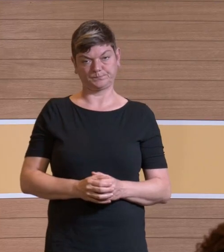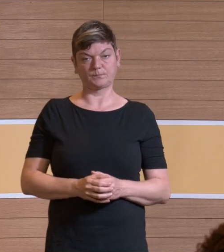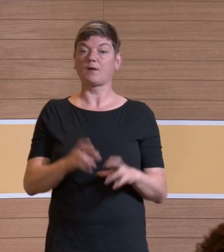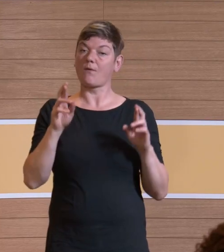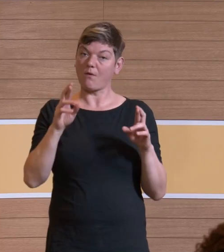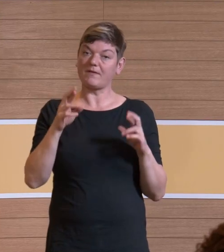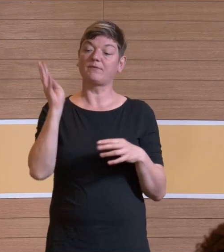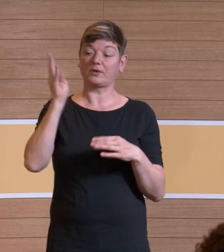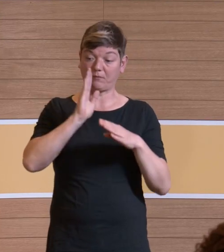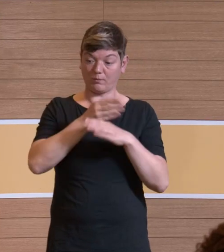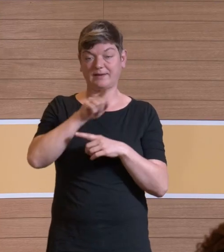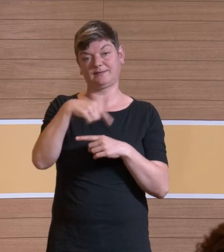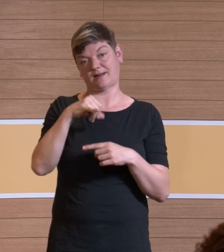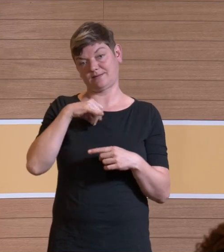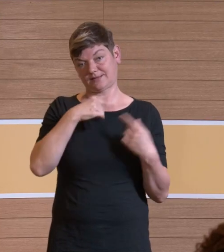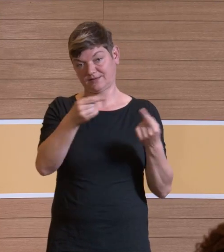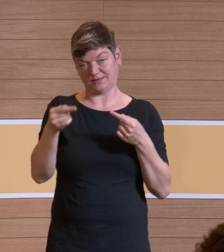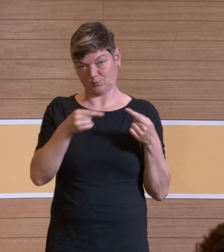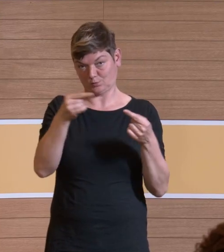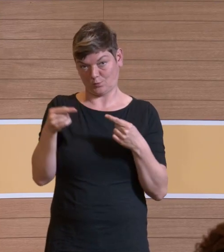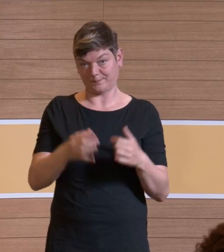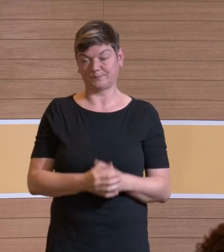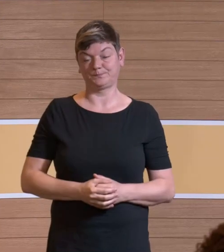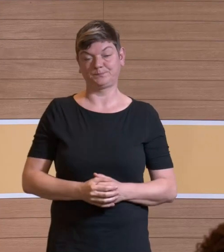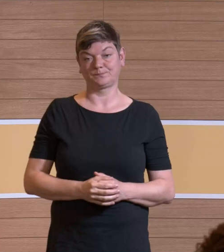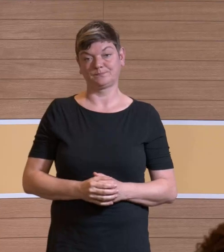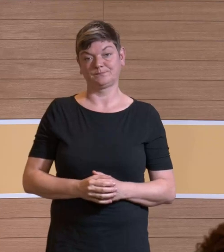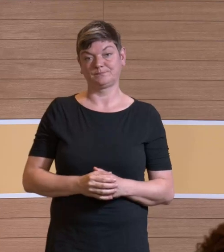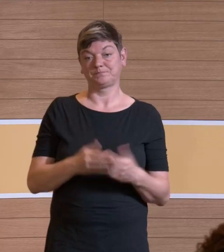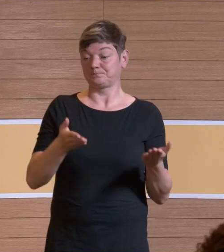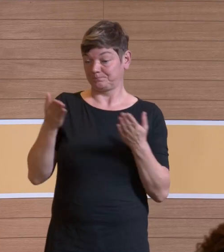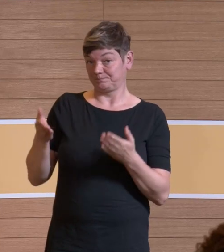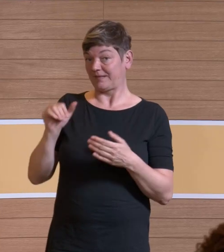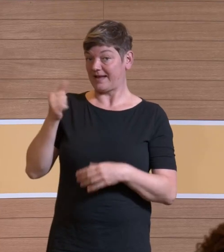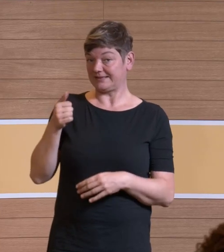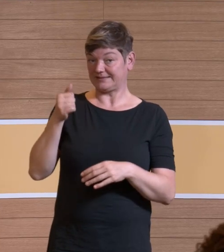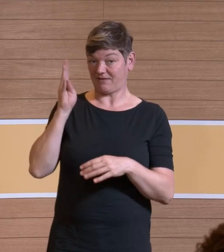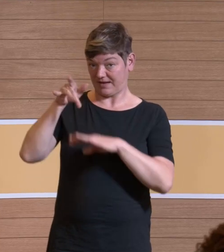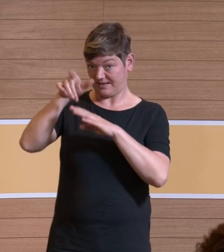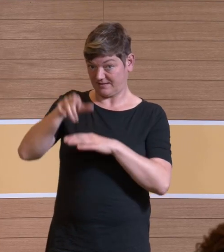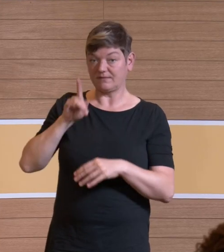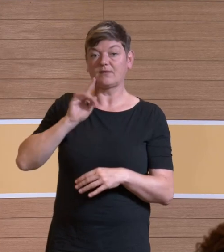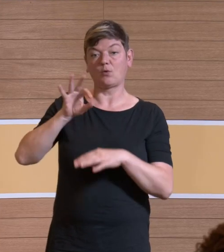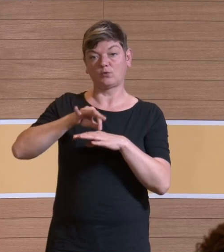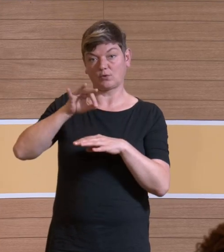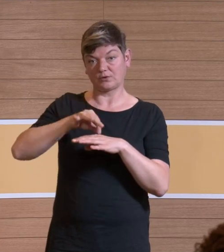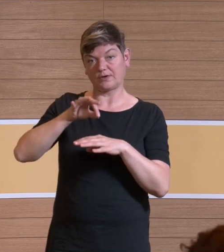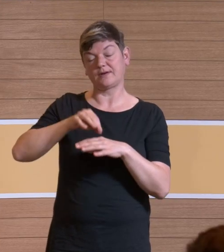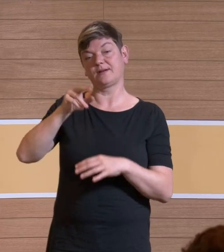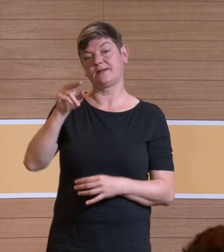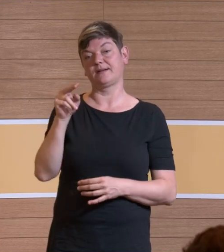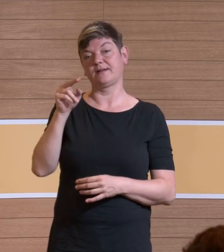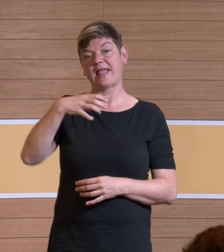Diskussion kommt. Und damit möchte ich auch schon übergeben an die erste Referentin, Frau Dr. Herzog-Nisserie.